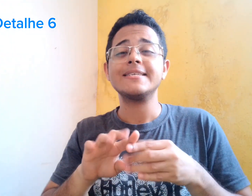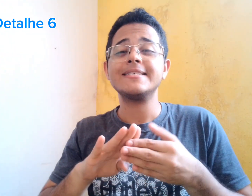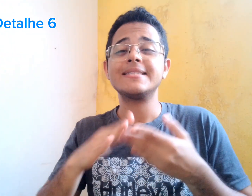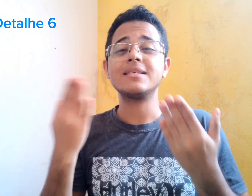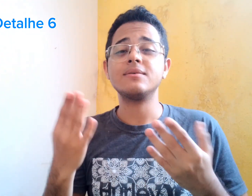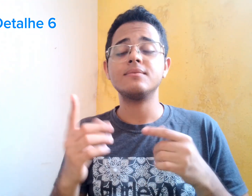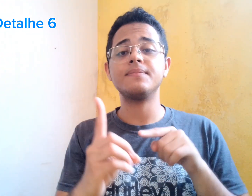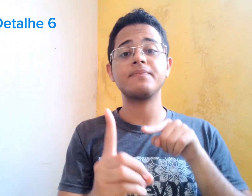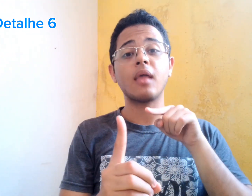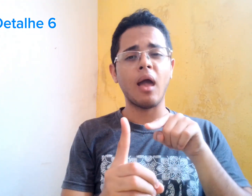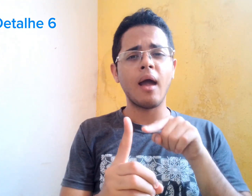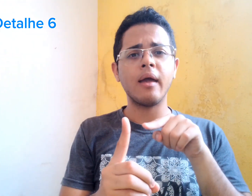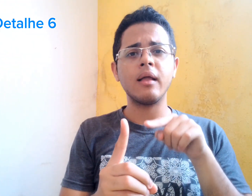Porque esqueceu dela.